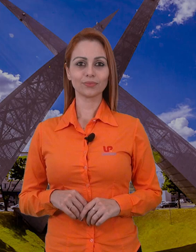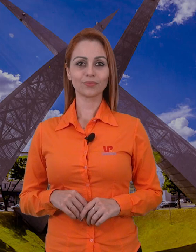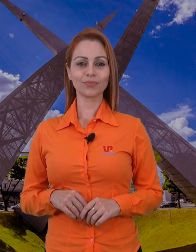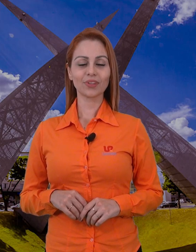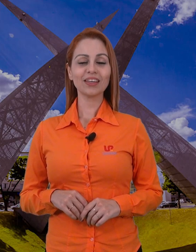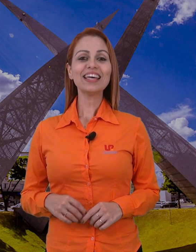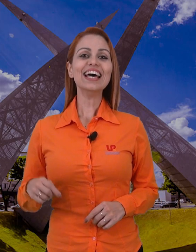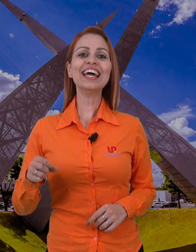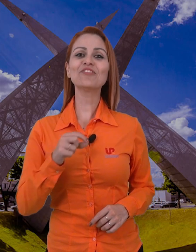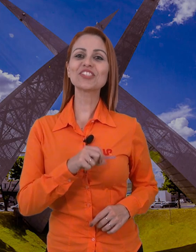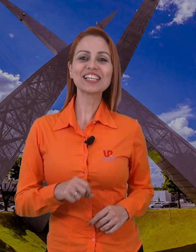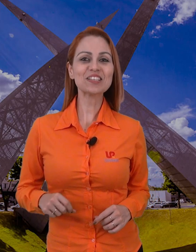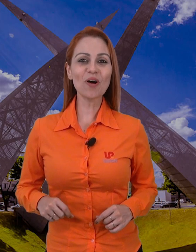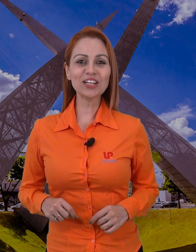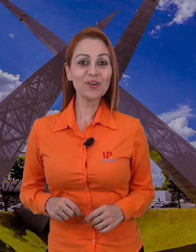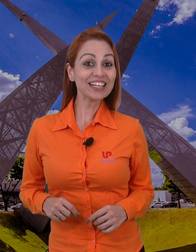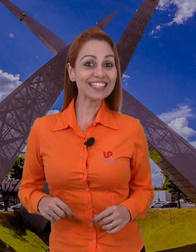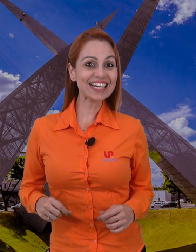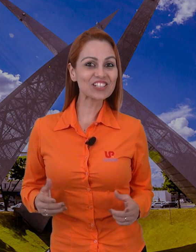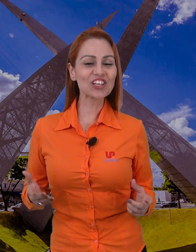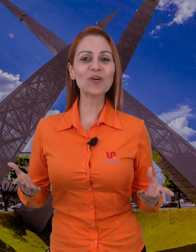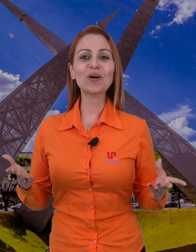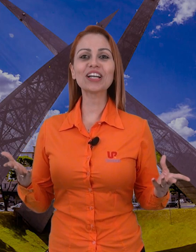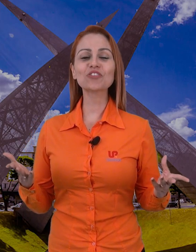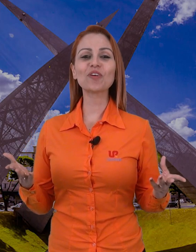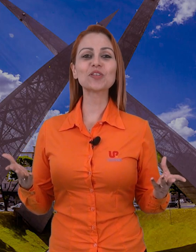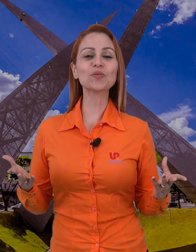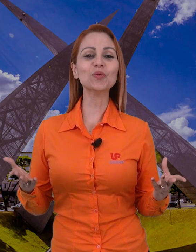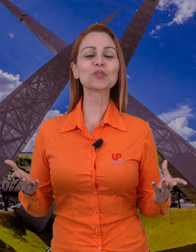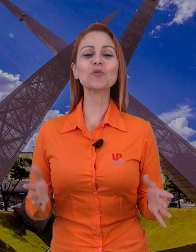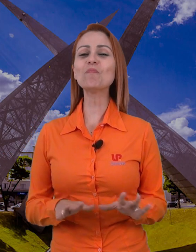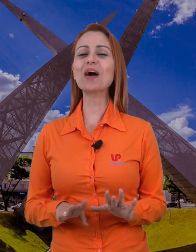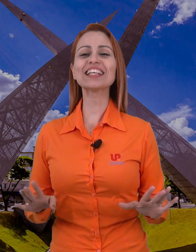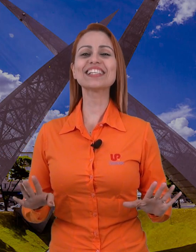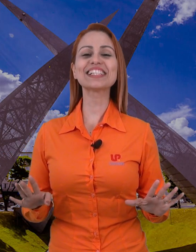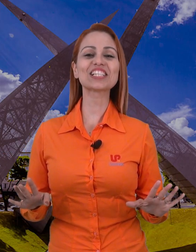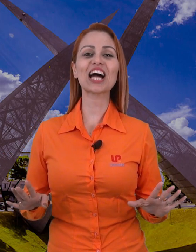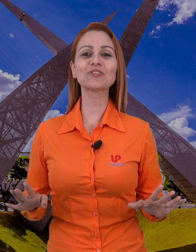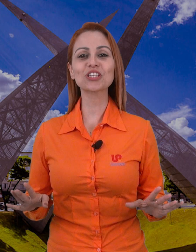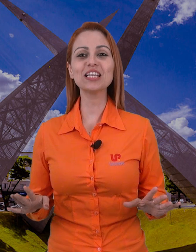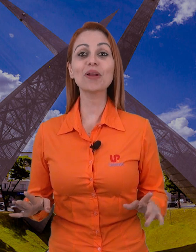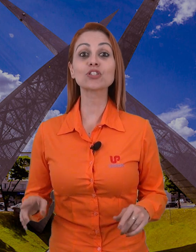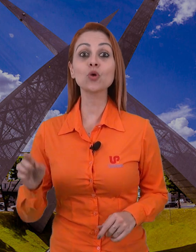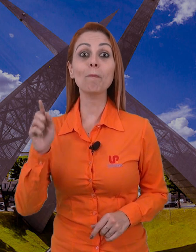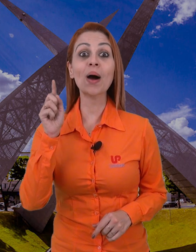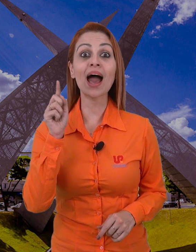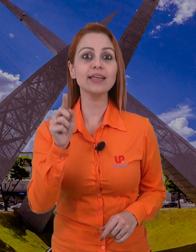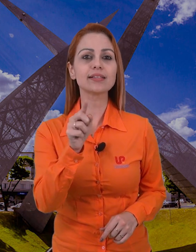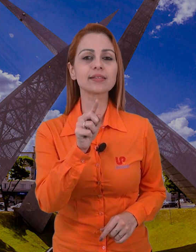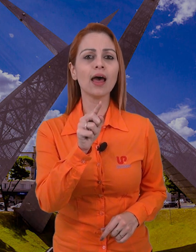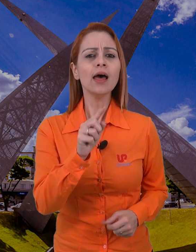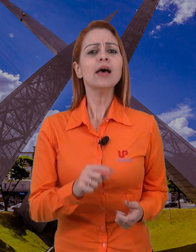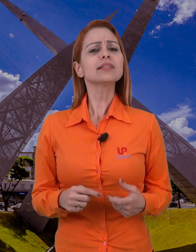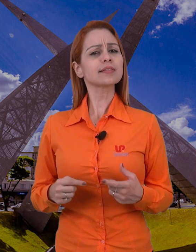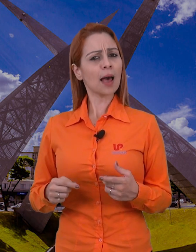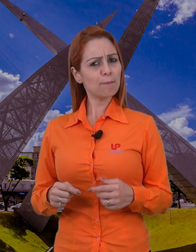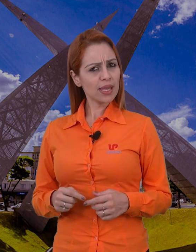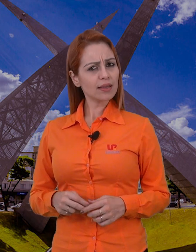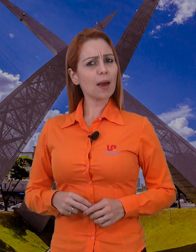Em você que mora em Goiânia, chegou a hora de fazer o curso mais desejado de Libras do país. Sabia que